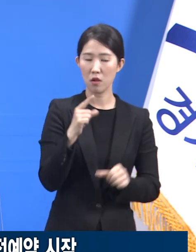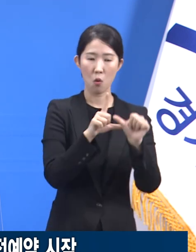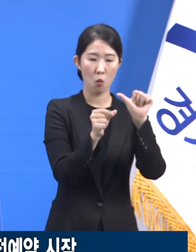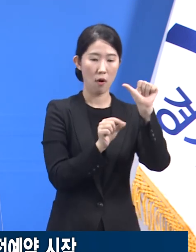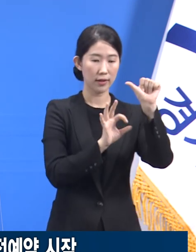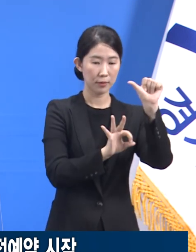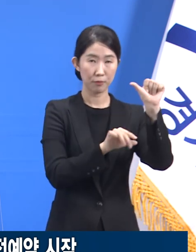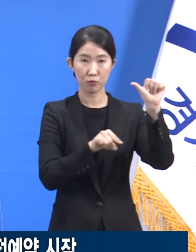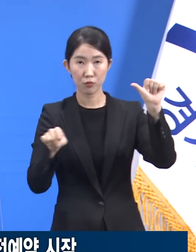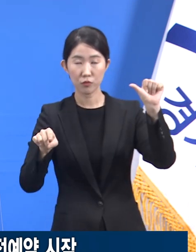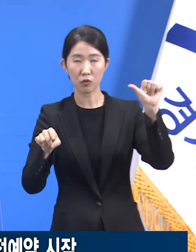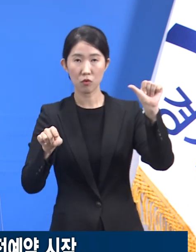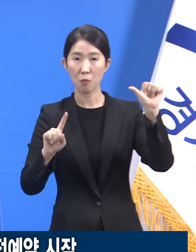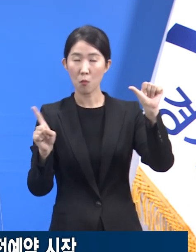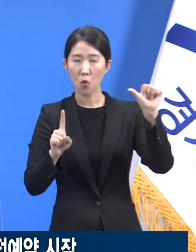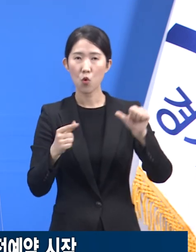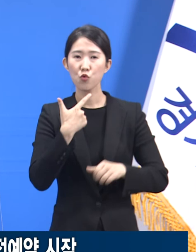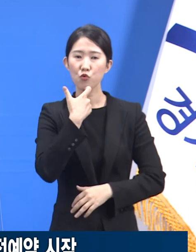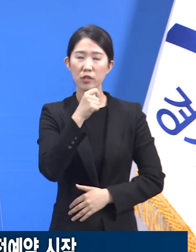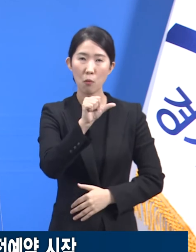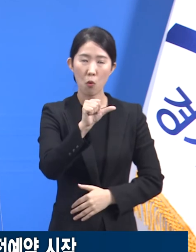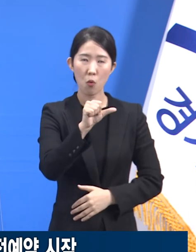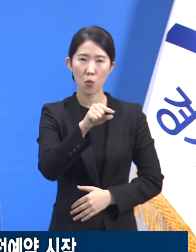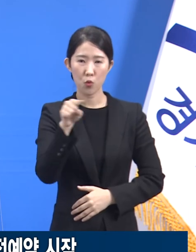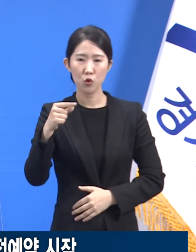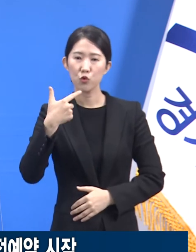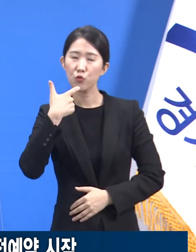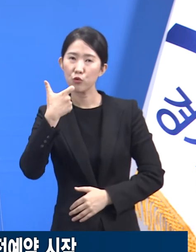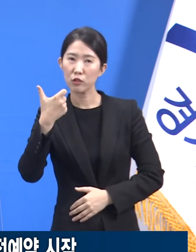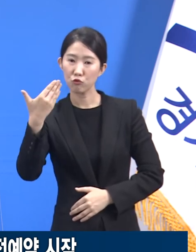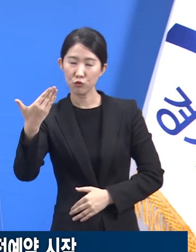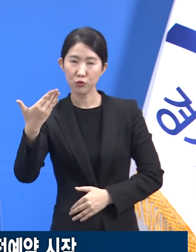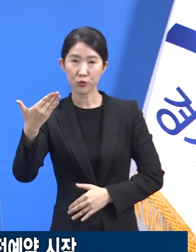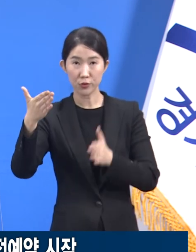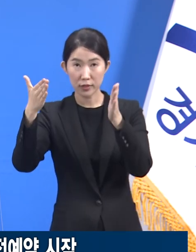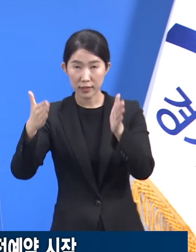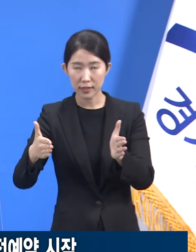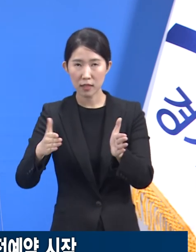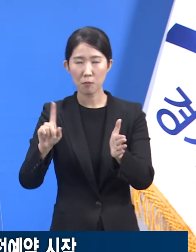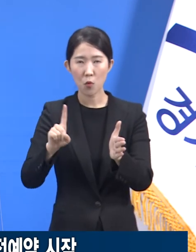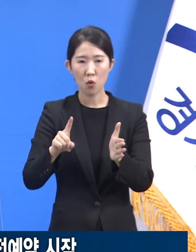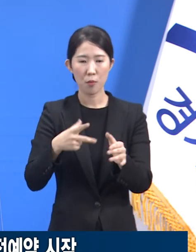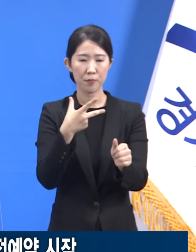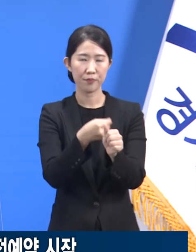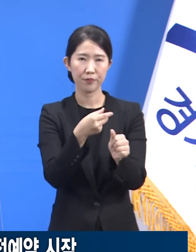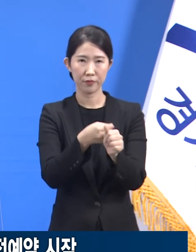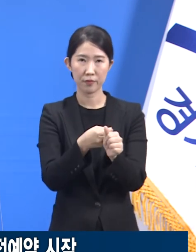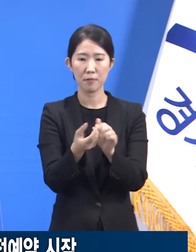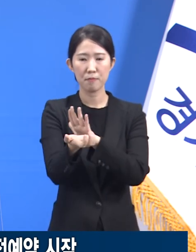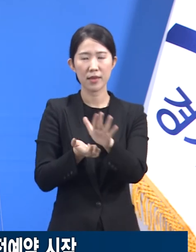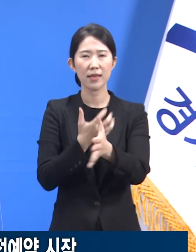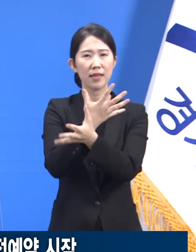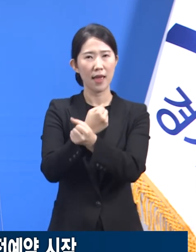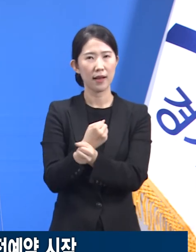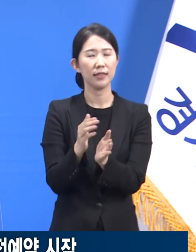65세에서 69세 어르신들을 대상으로 백신 접종 사전 예약이 시작되었습니다.